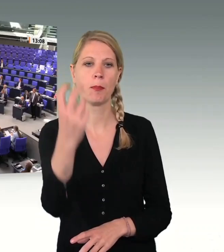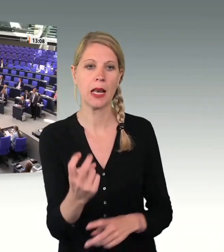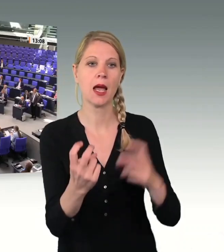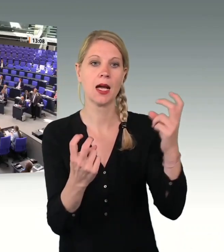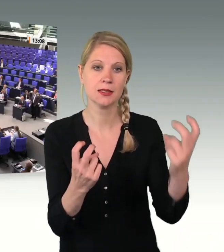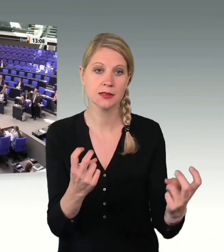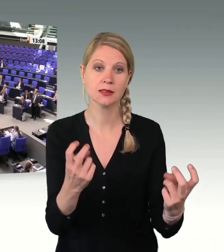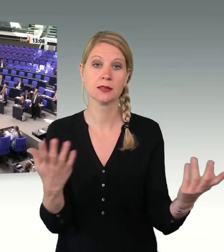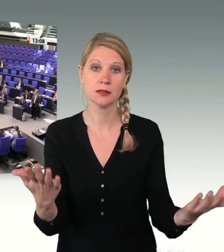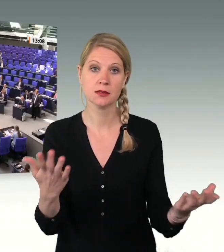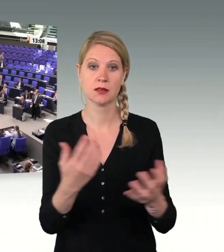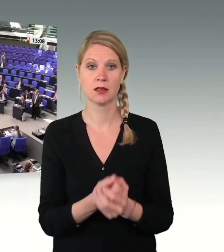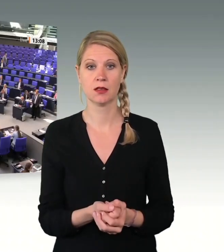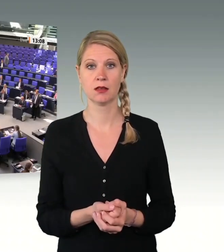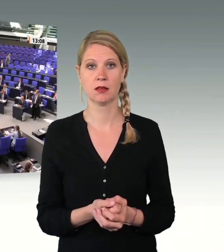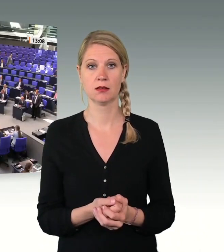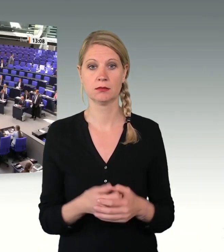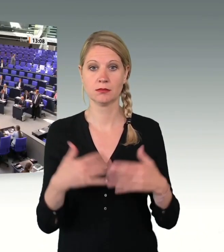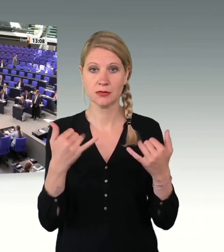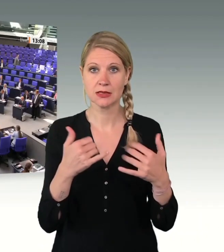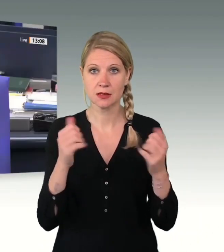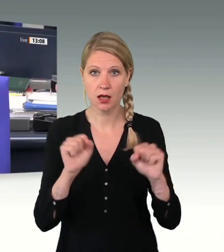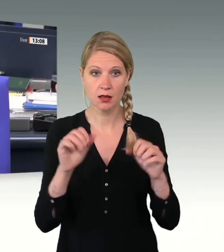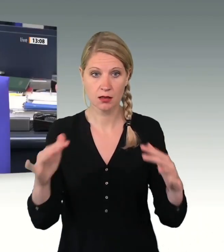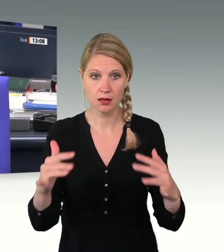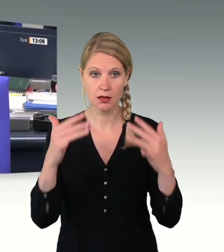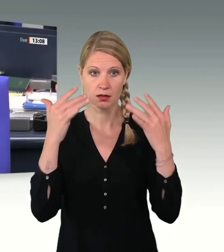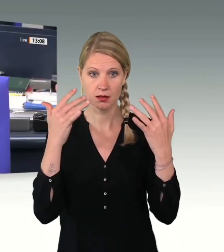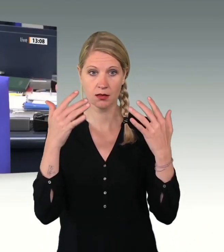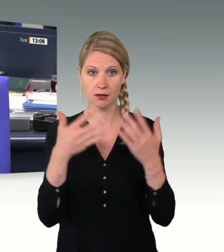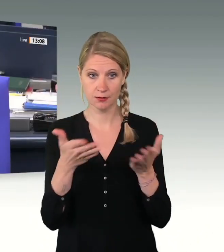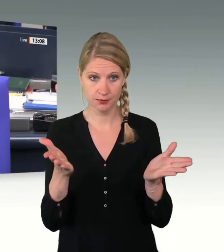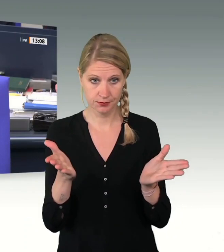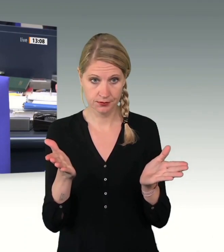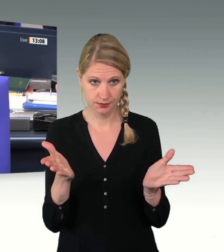So, dass wir die notwendige Aufmerksamkeit herstellen können. Herr